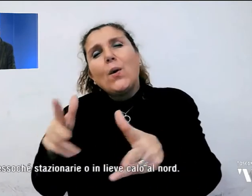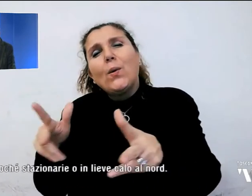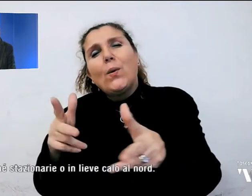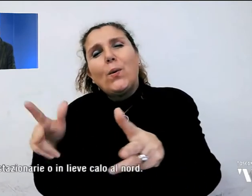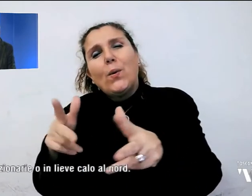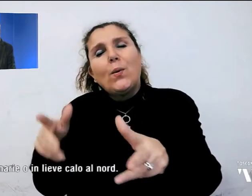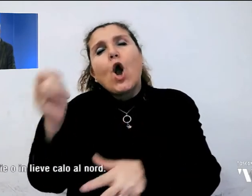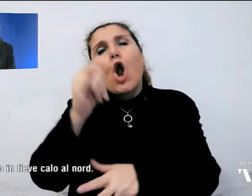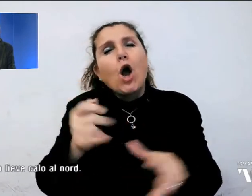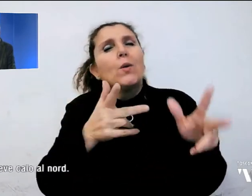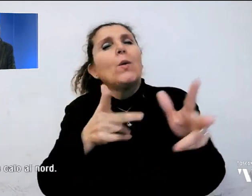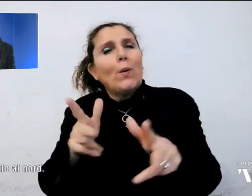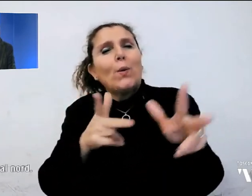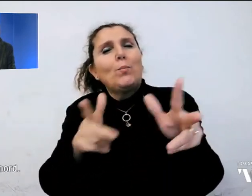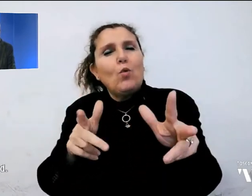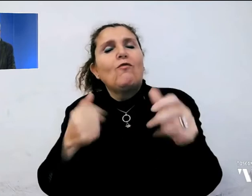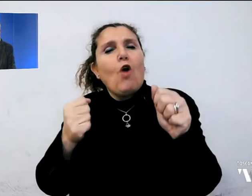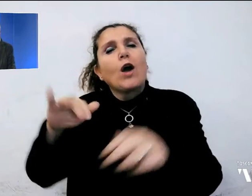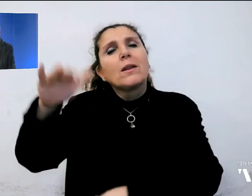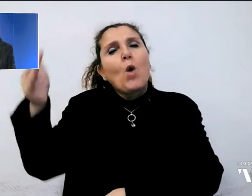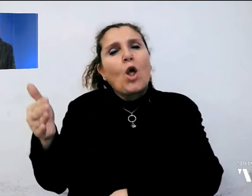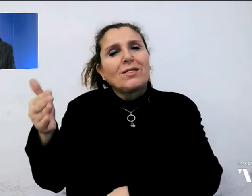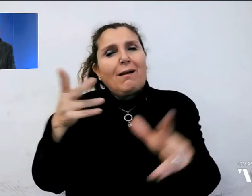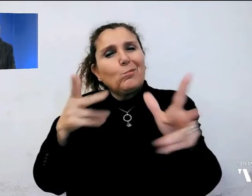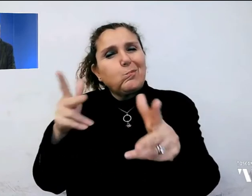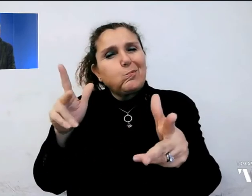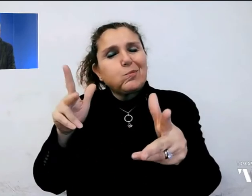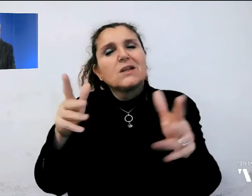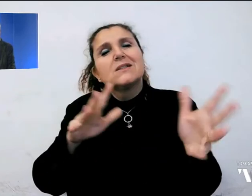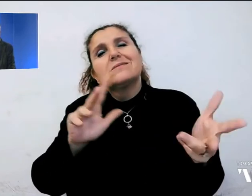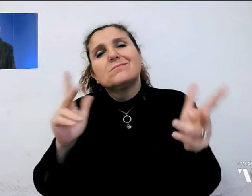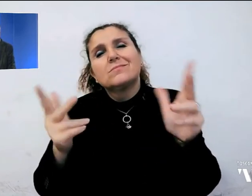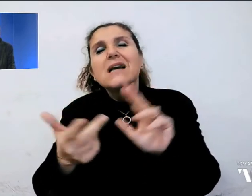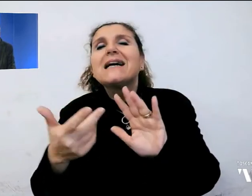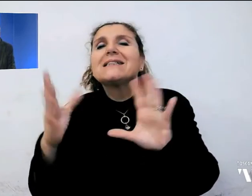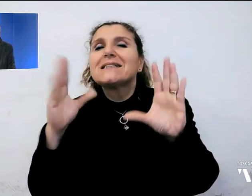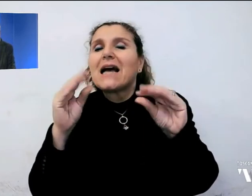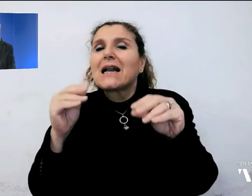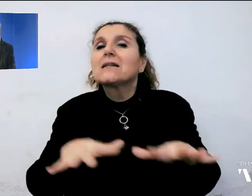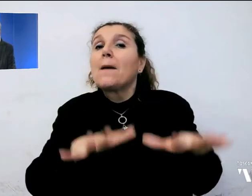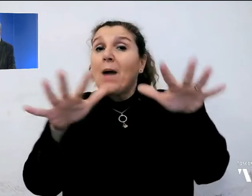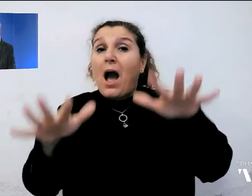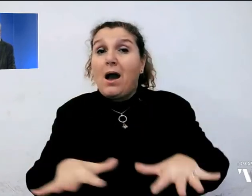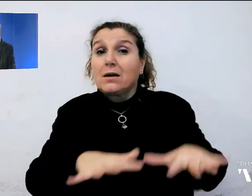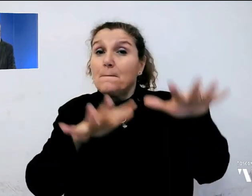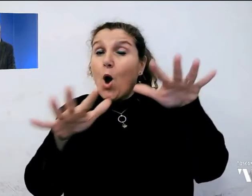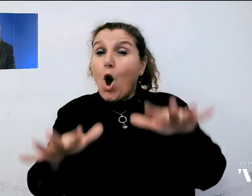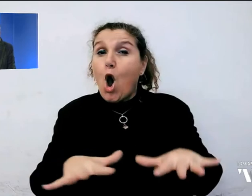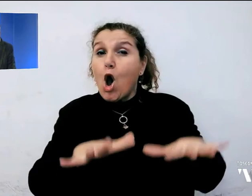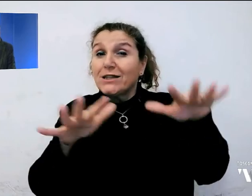sulla costa e sui rilievi. In attenuazione, in serata, i mari saranno mossi, le temperature,